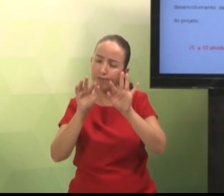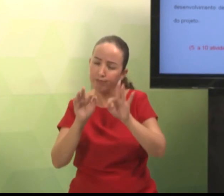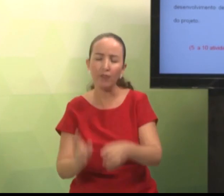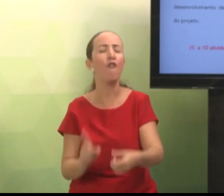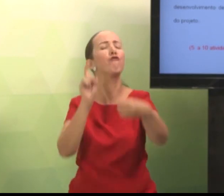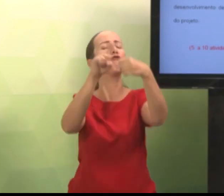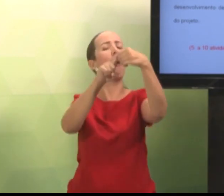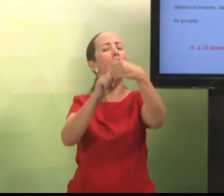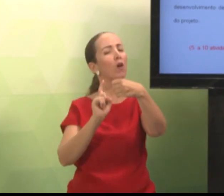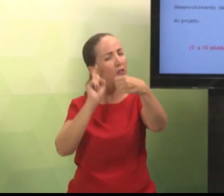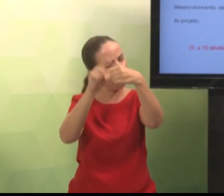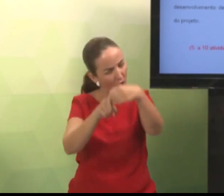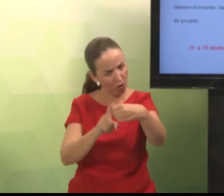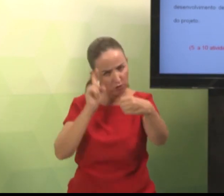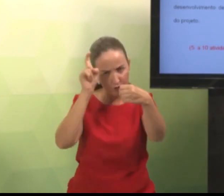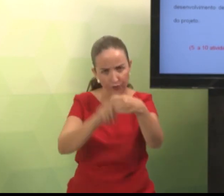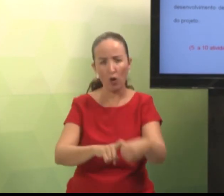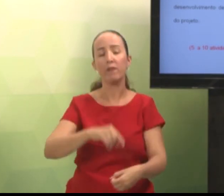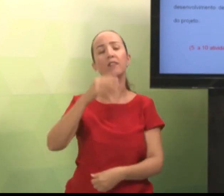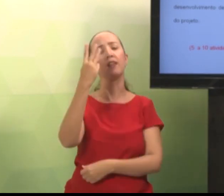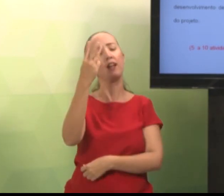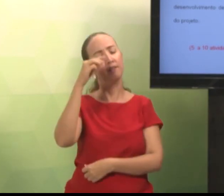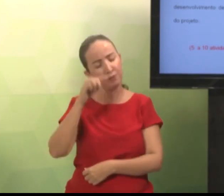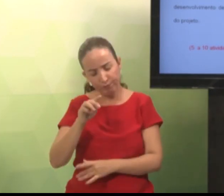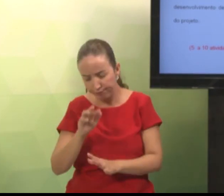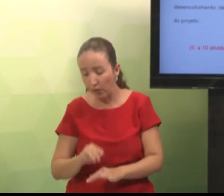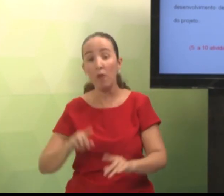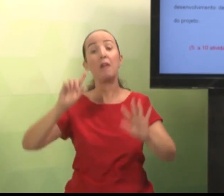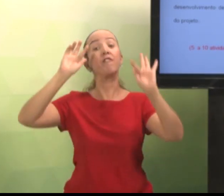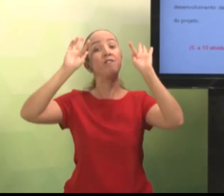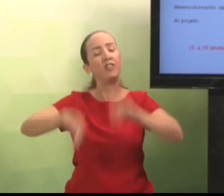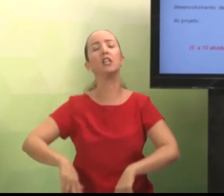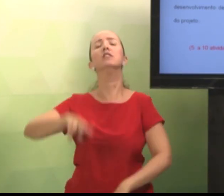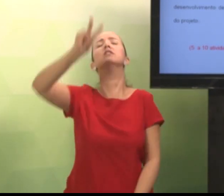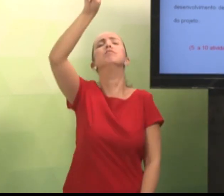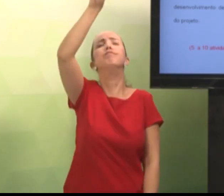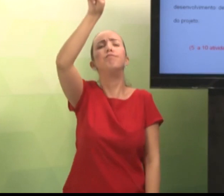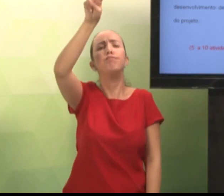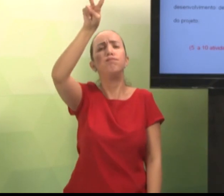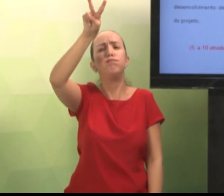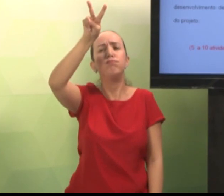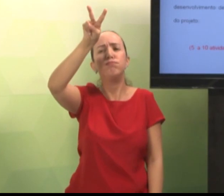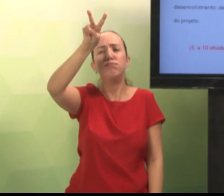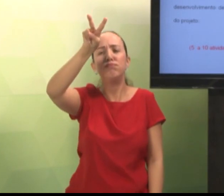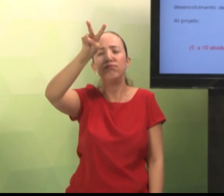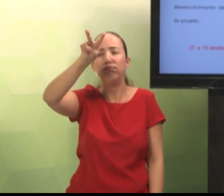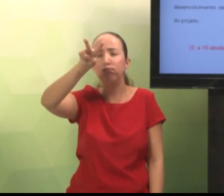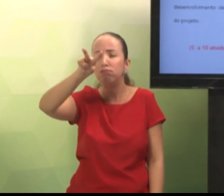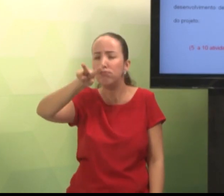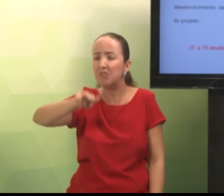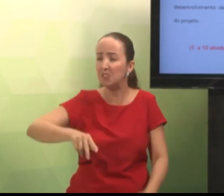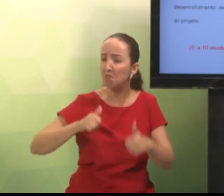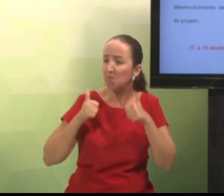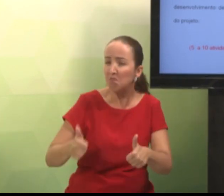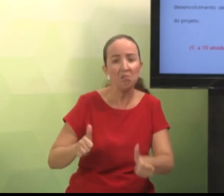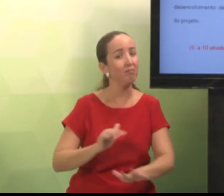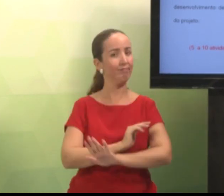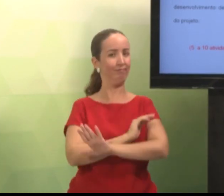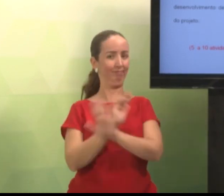Pode voltar quantas vezes for necessário. No item 3. Leia. Leia novamente. Até ficar de acordo.